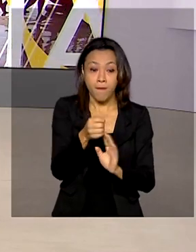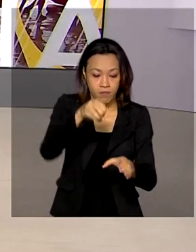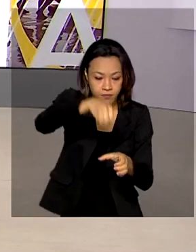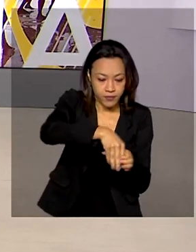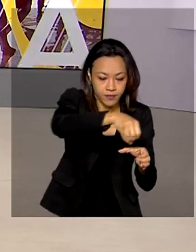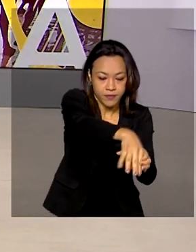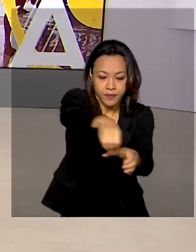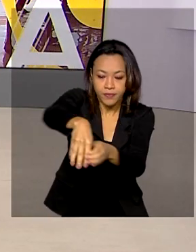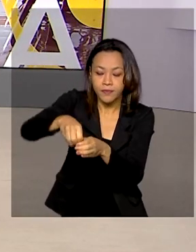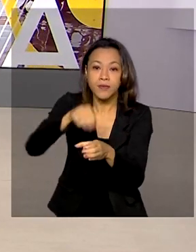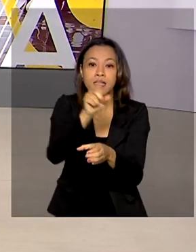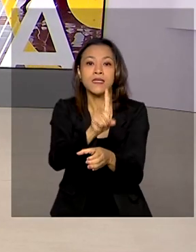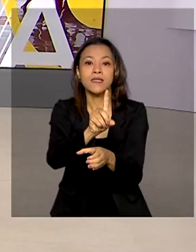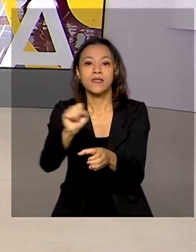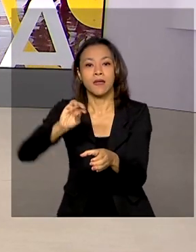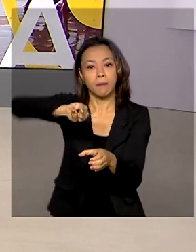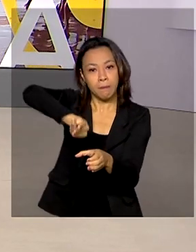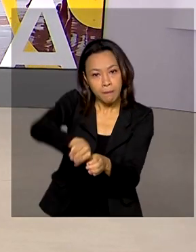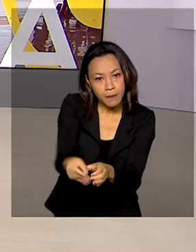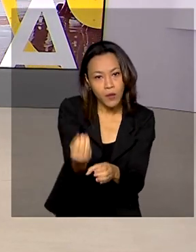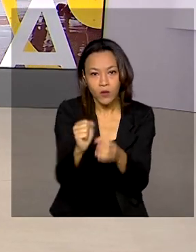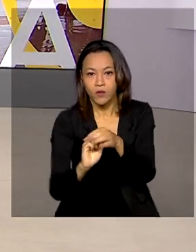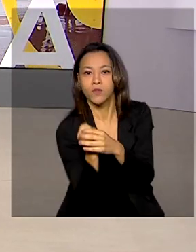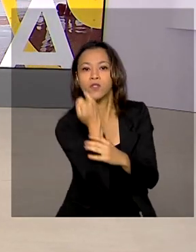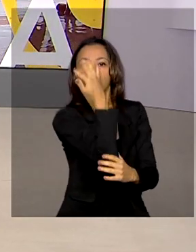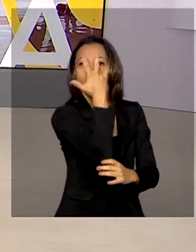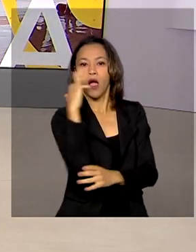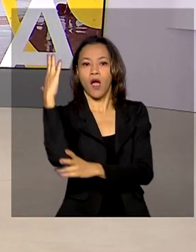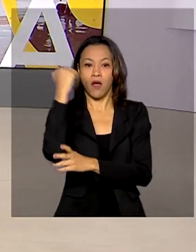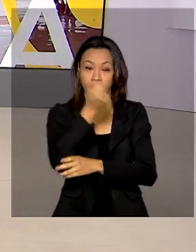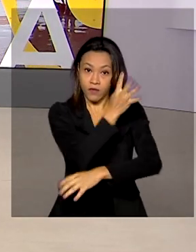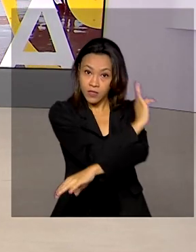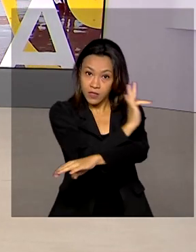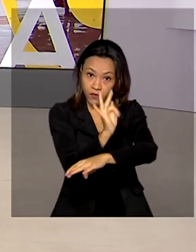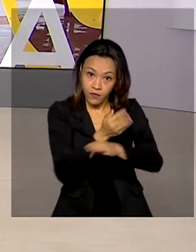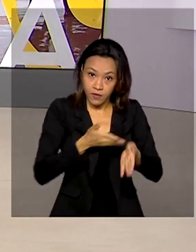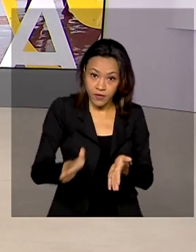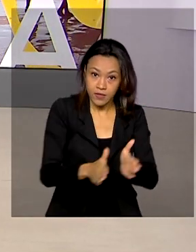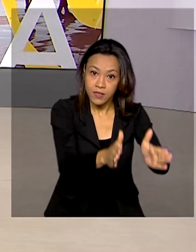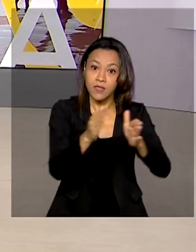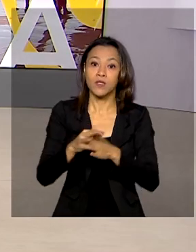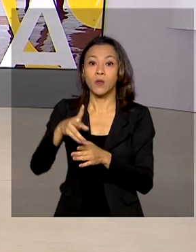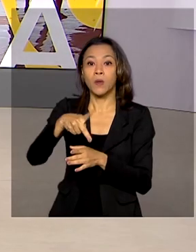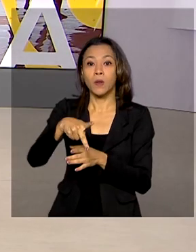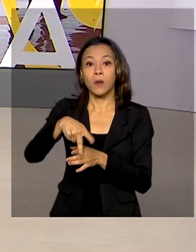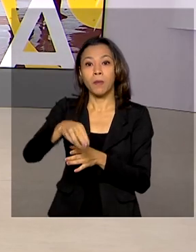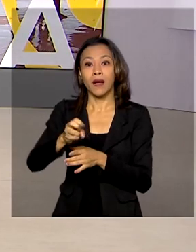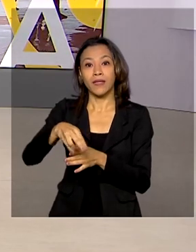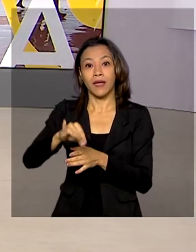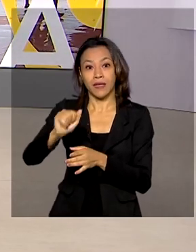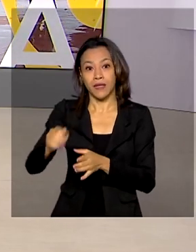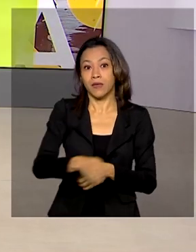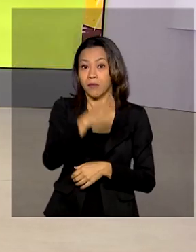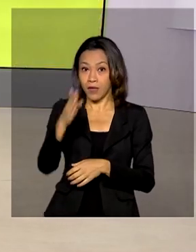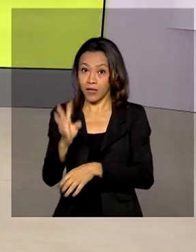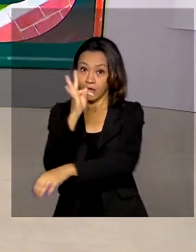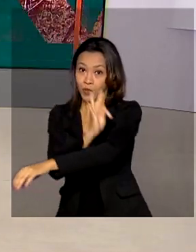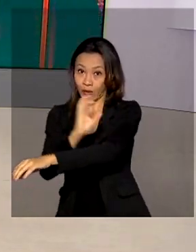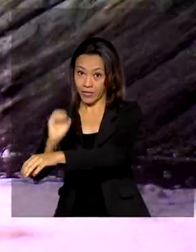milhões de mudas de árvores ao longo dos rios São Francisco, Parnaíba, Tocantins e Taquari.